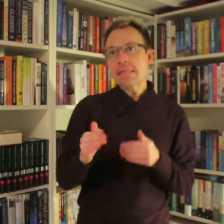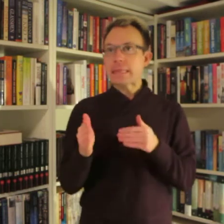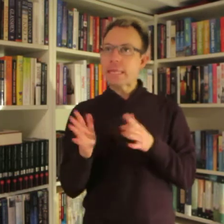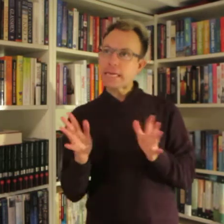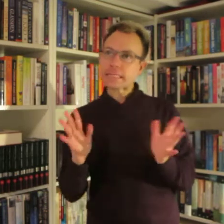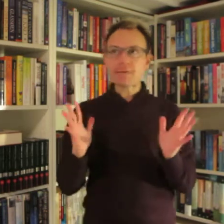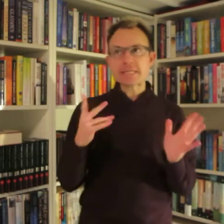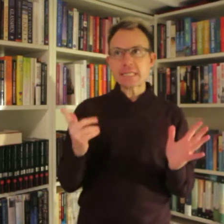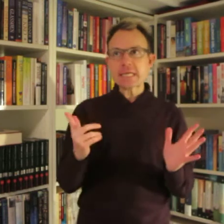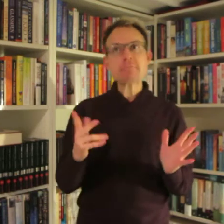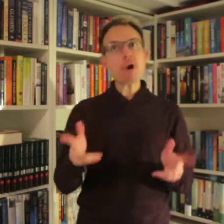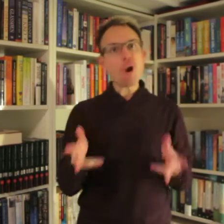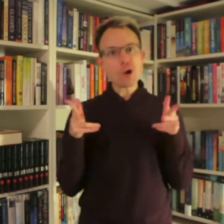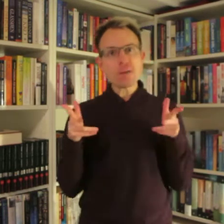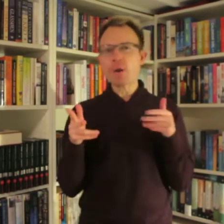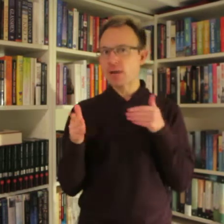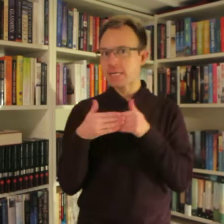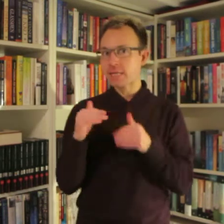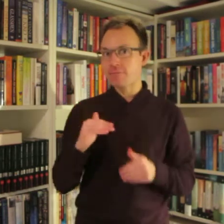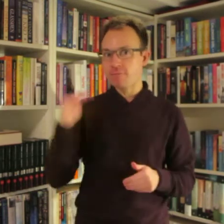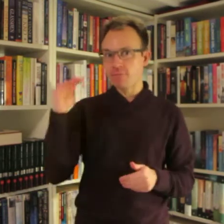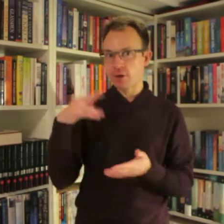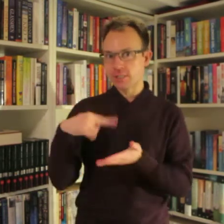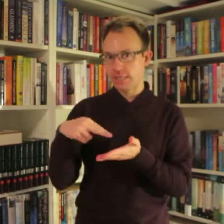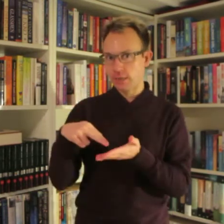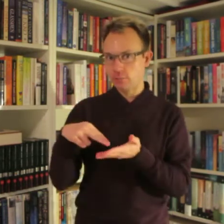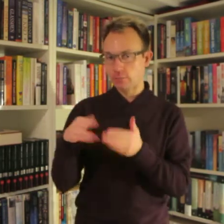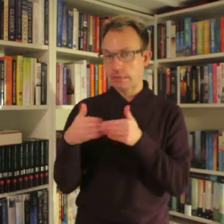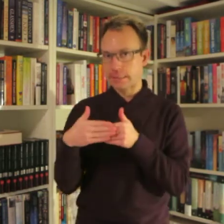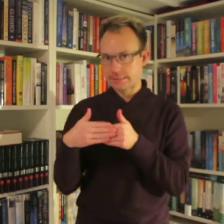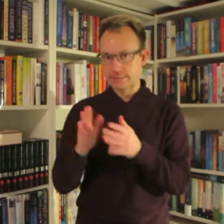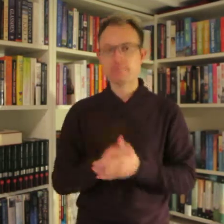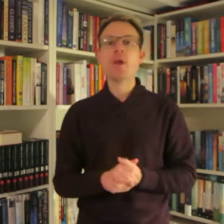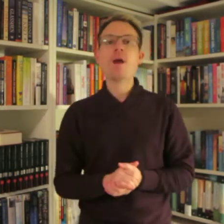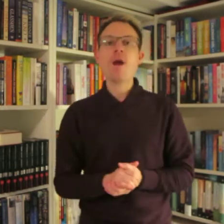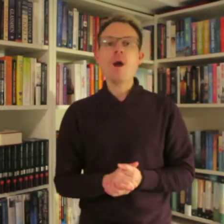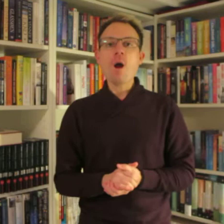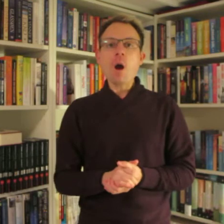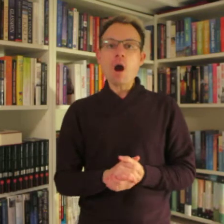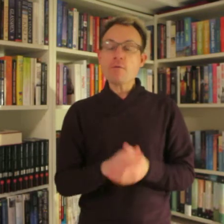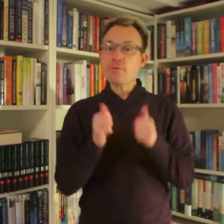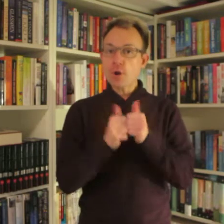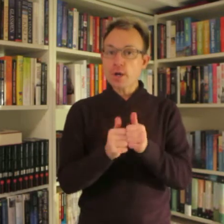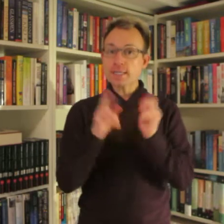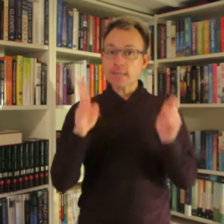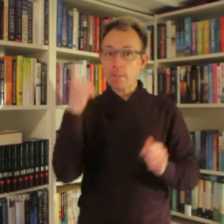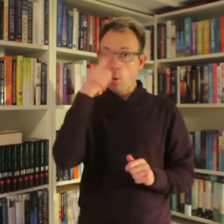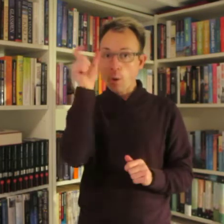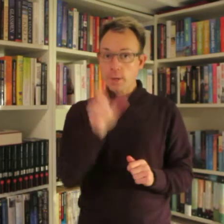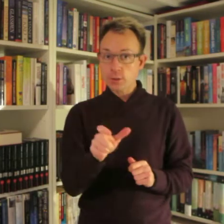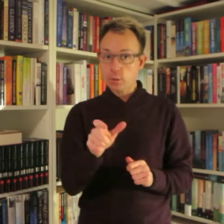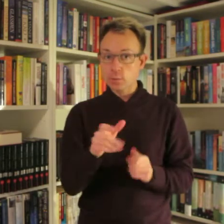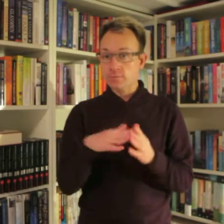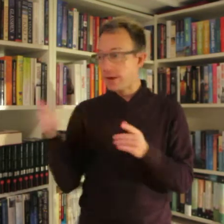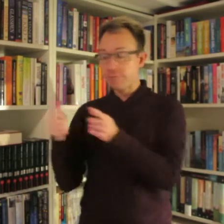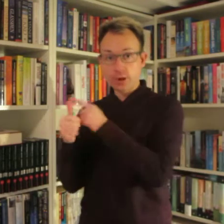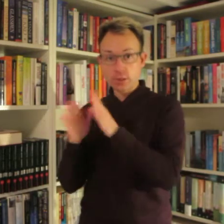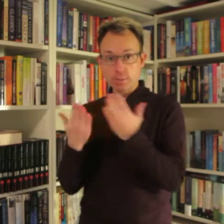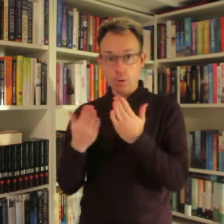Næste, vil sige, undrer, men også næste en vugtenliv. Næsten. Og vi følger den samme hovedperson fra den første bog.